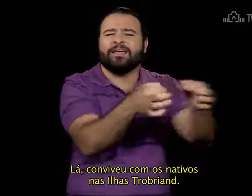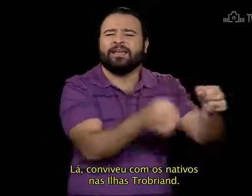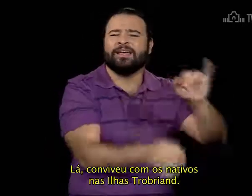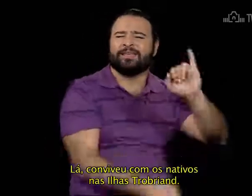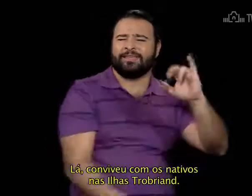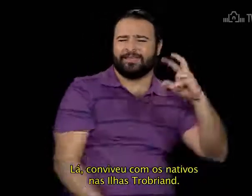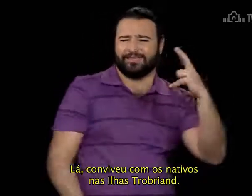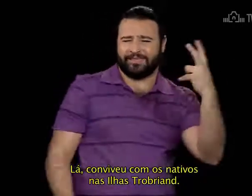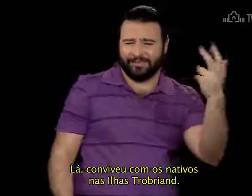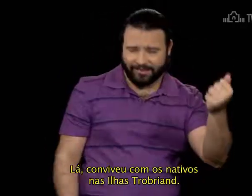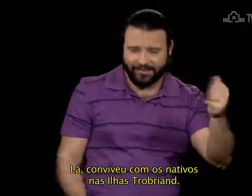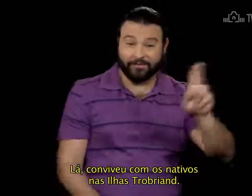Nas ilhas